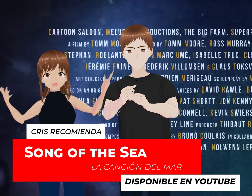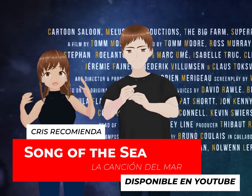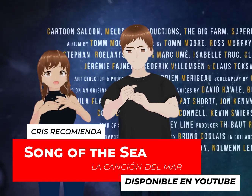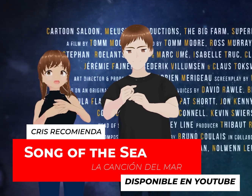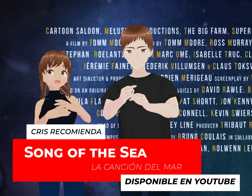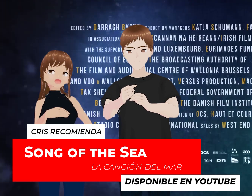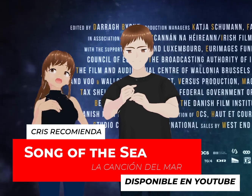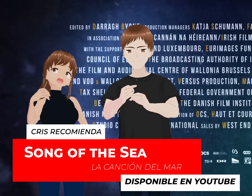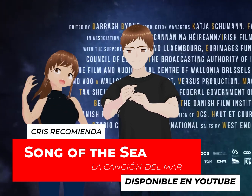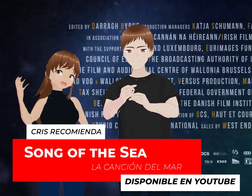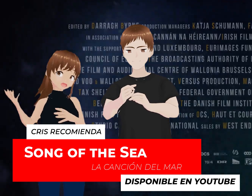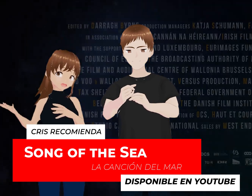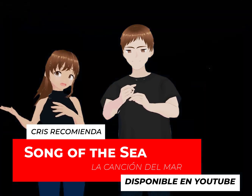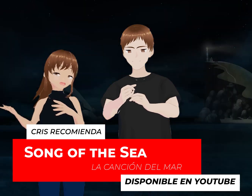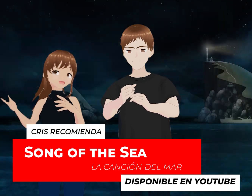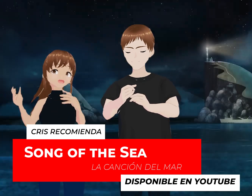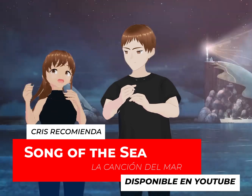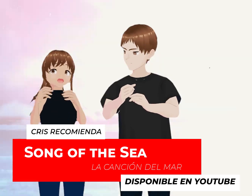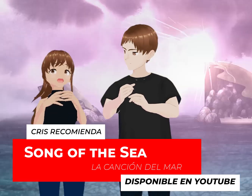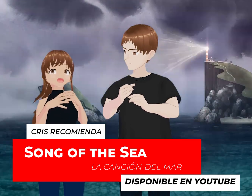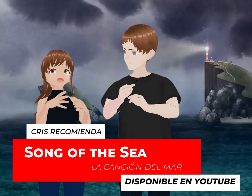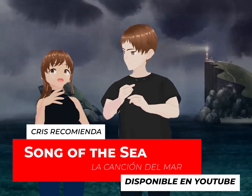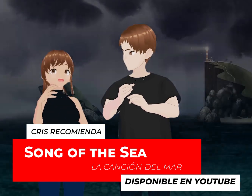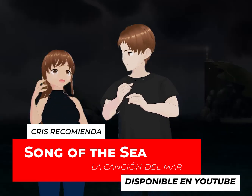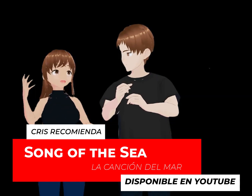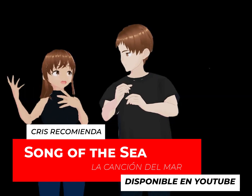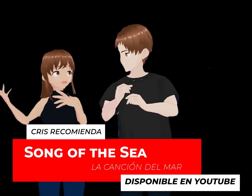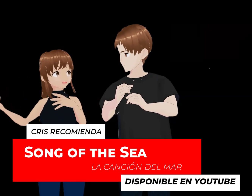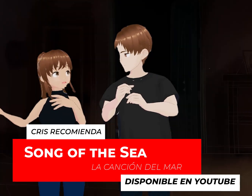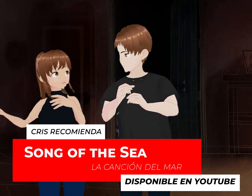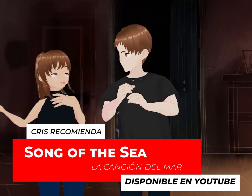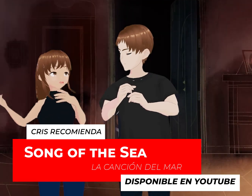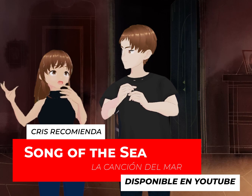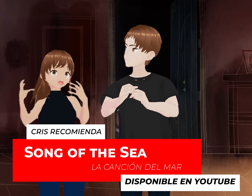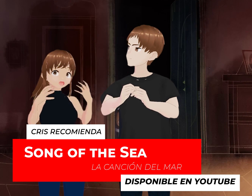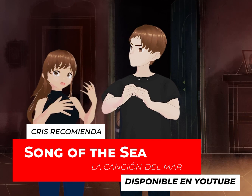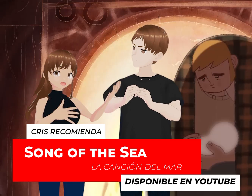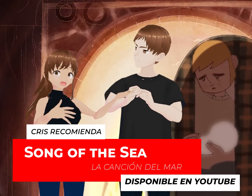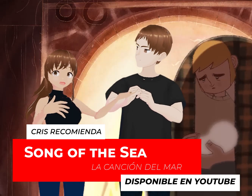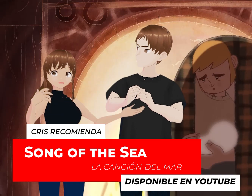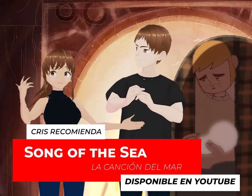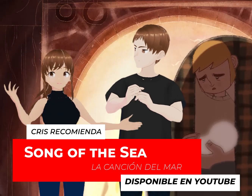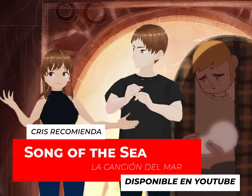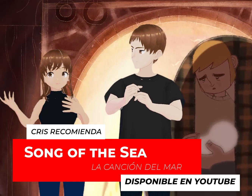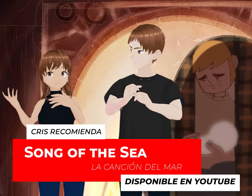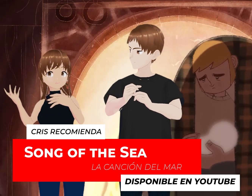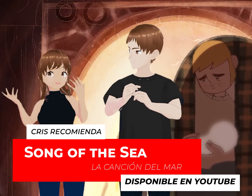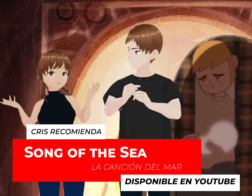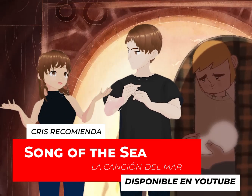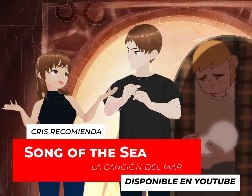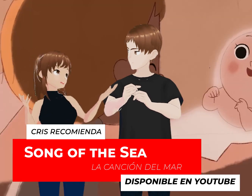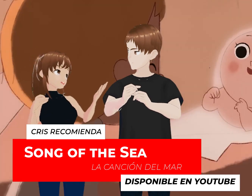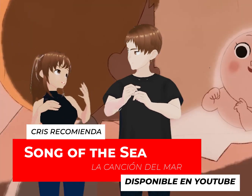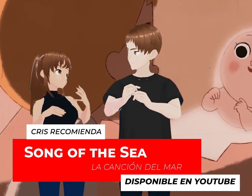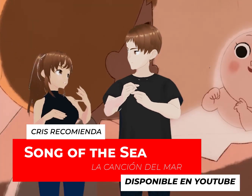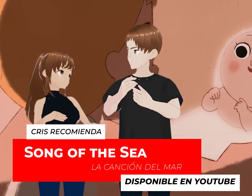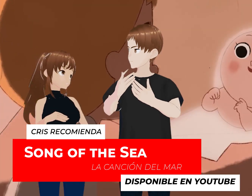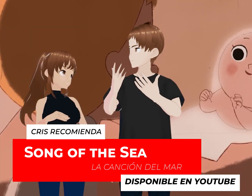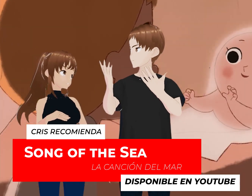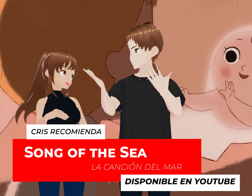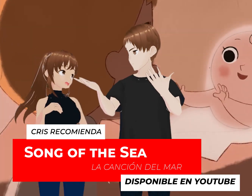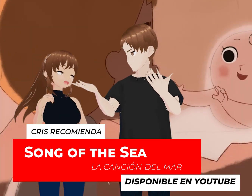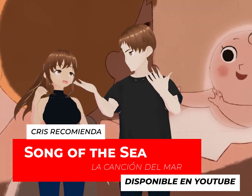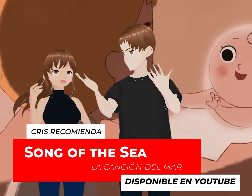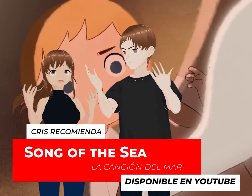su reino. Entonces, la niña tiene que regresar o no a su mundo, pero para eso tiene que estar